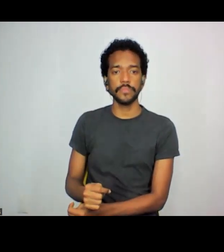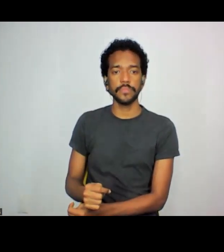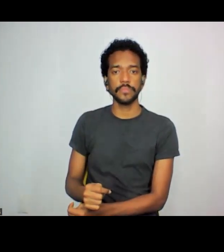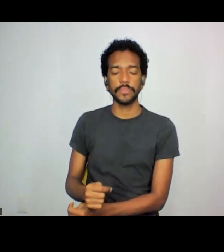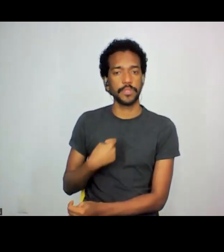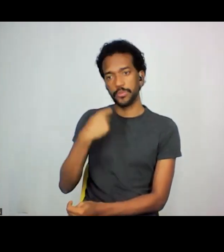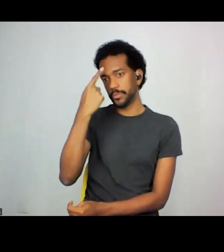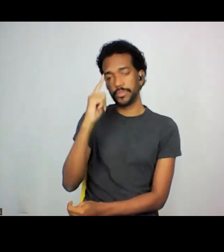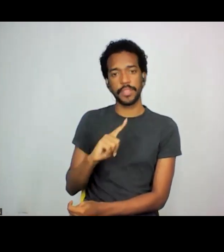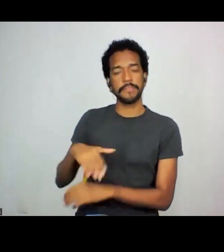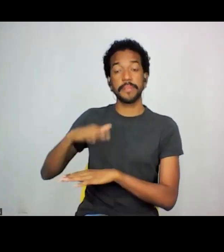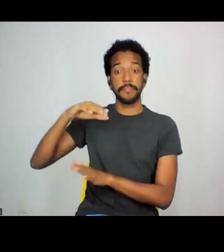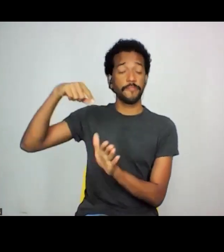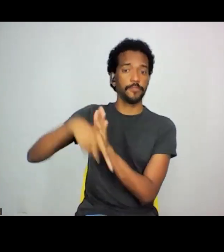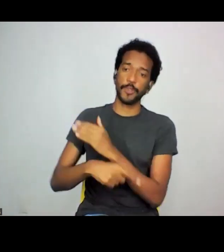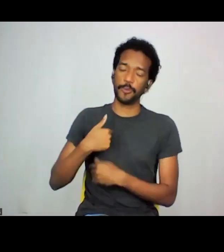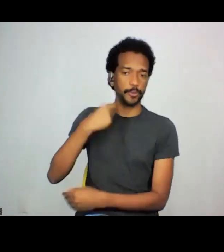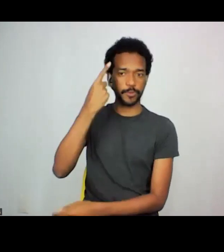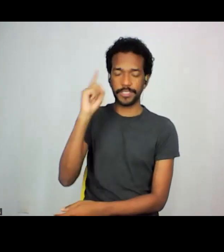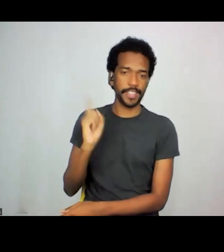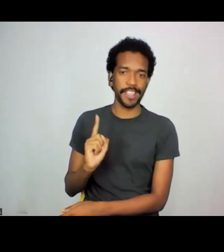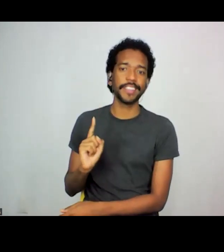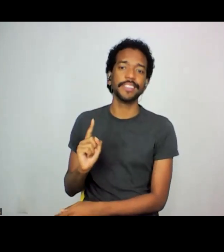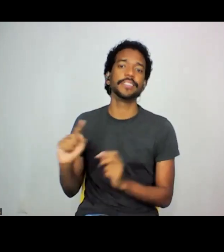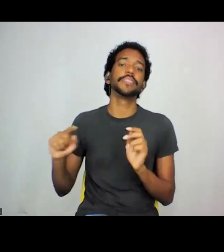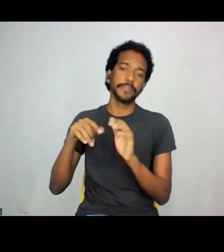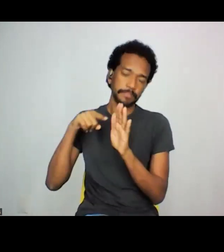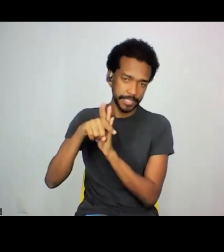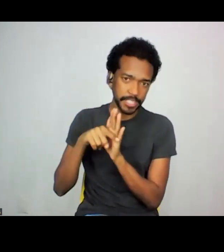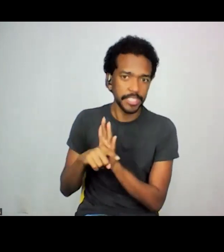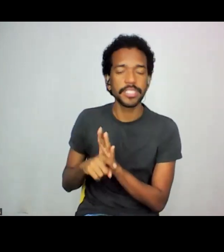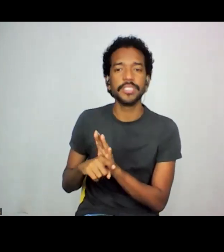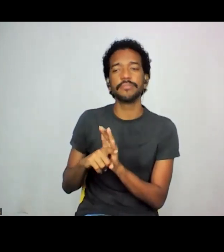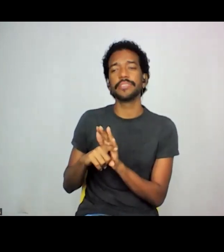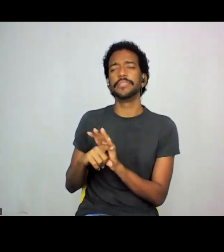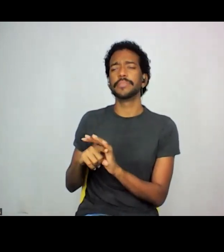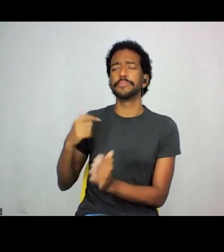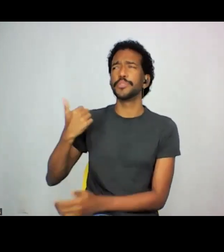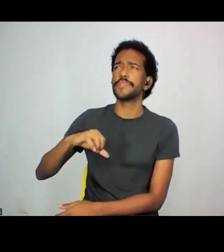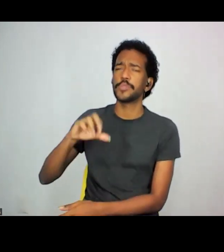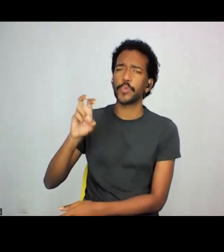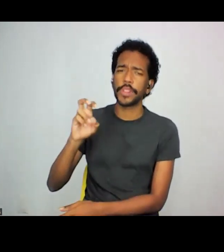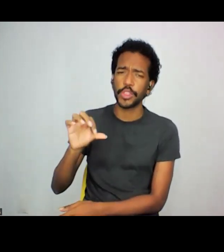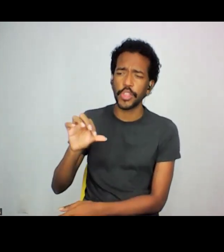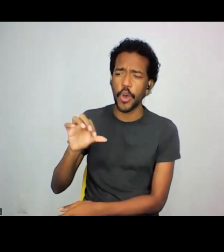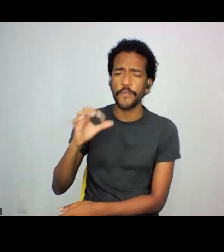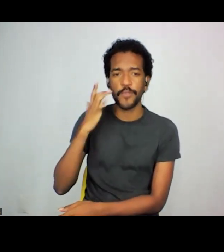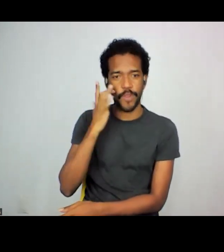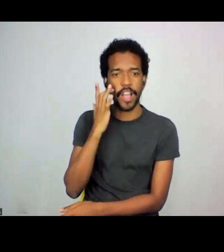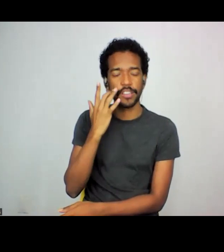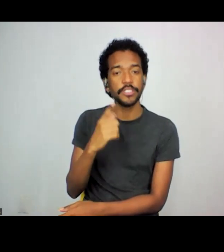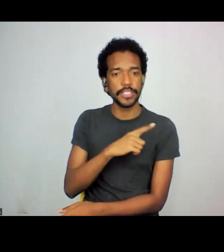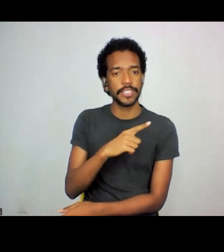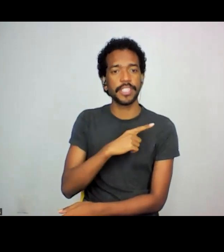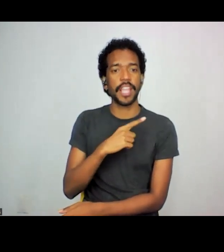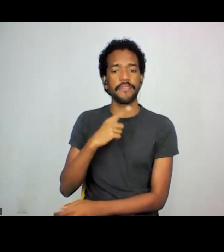bem, profundamente, eu acho que isso está, vem sendo pesquisado, né, em 59, eu acho, teve uma bienal que o